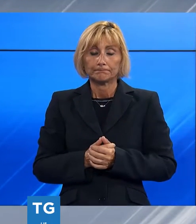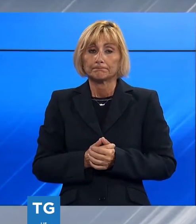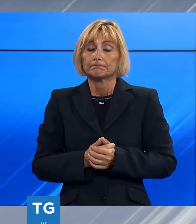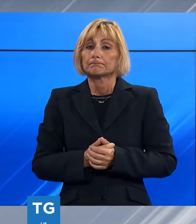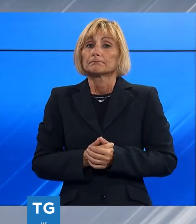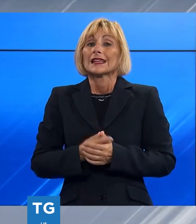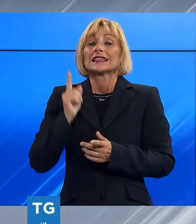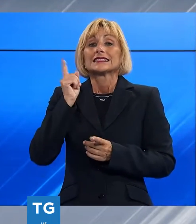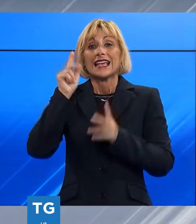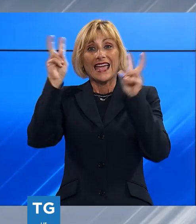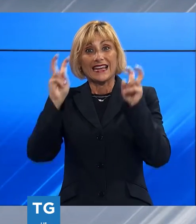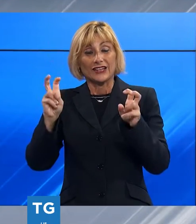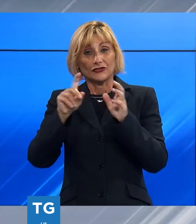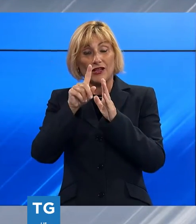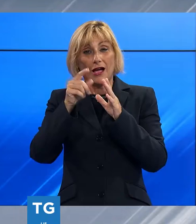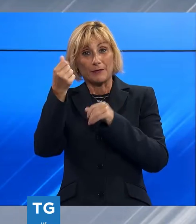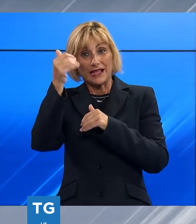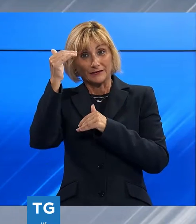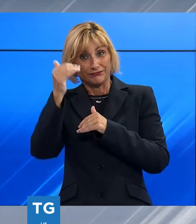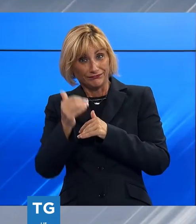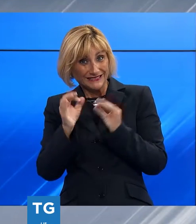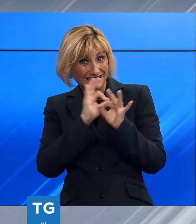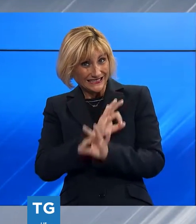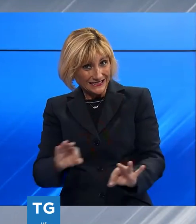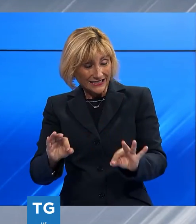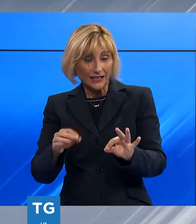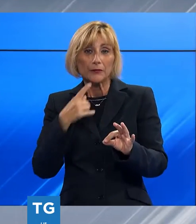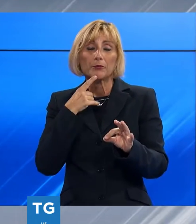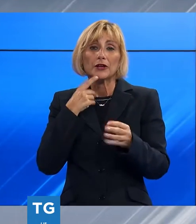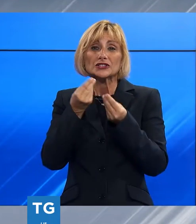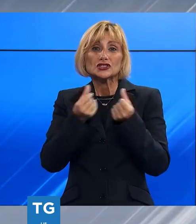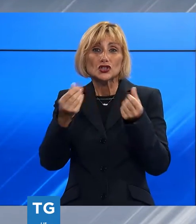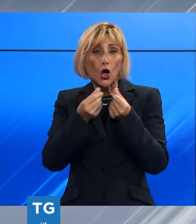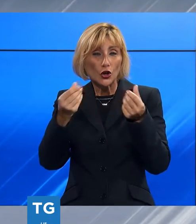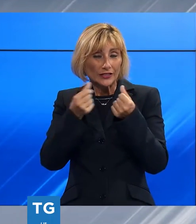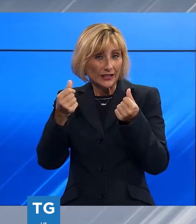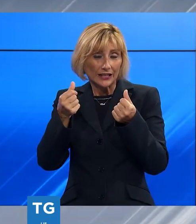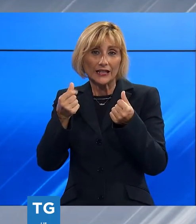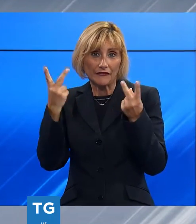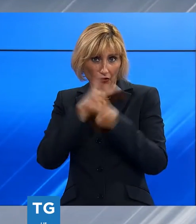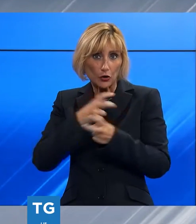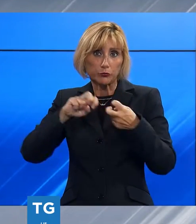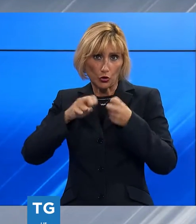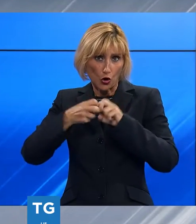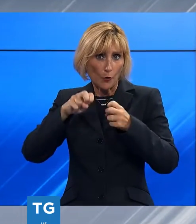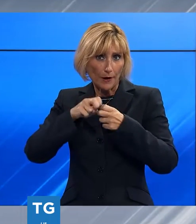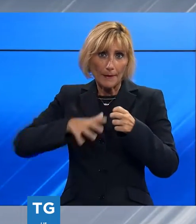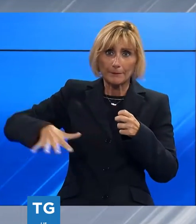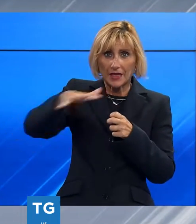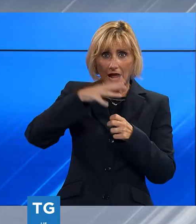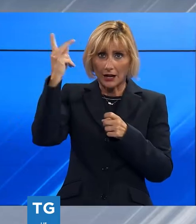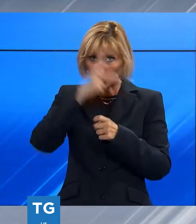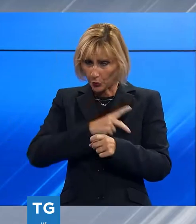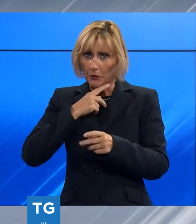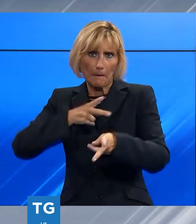abbasseranno, la consueta ordinanza invernale per contenere i livelli delle polveri sottili, l'annoso problema della Piana di Lucca, darà un